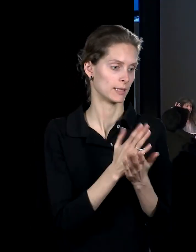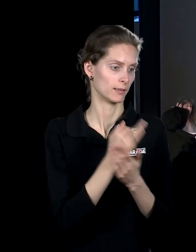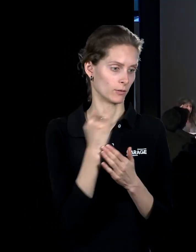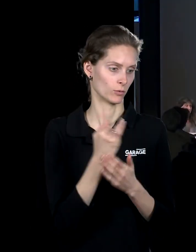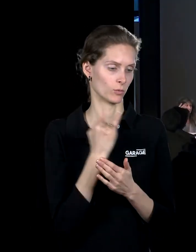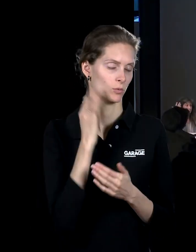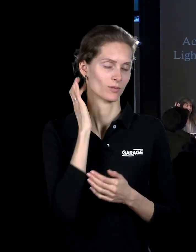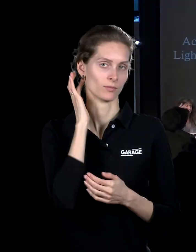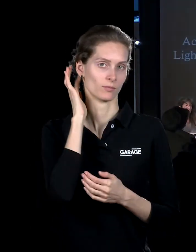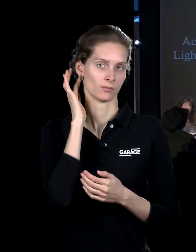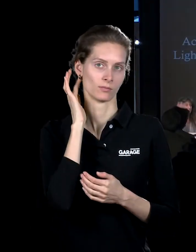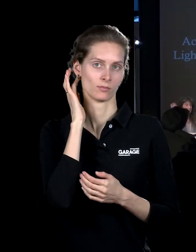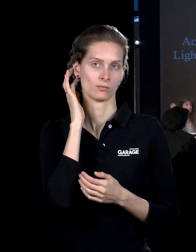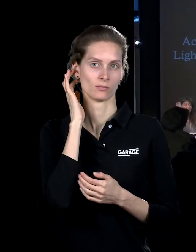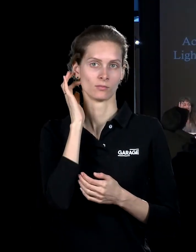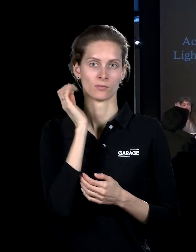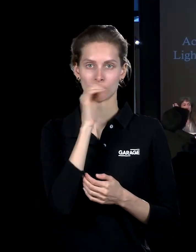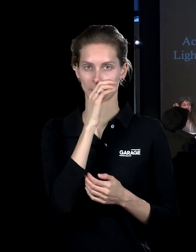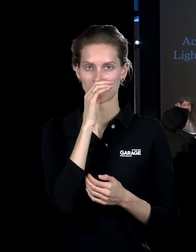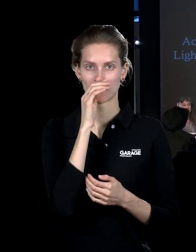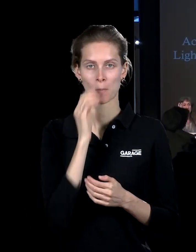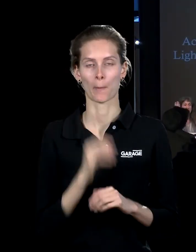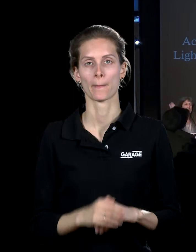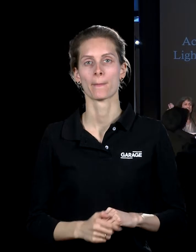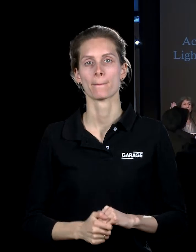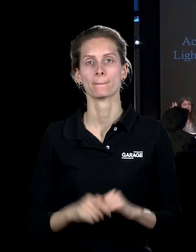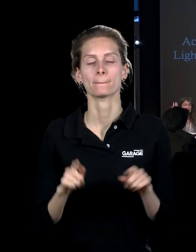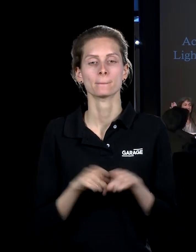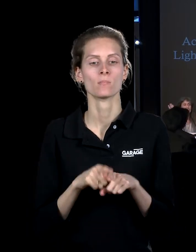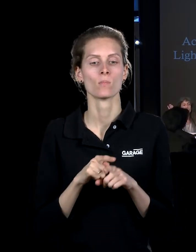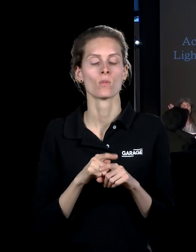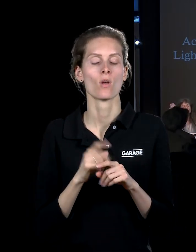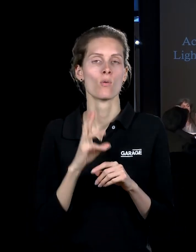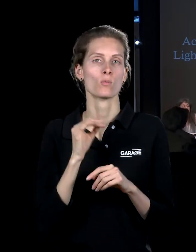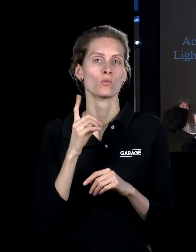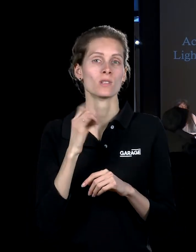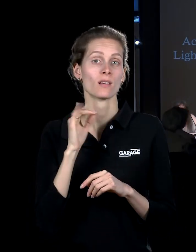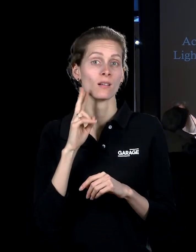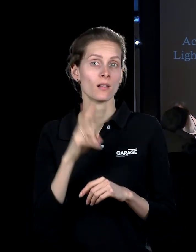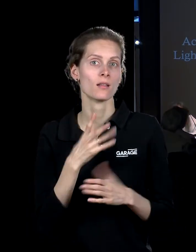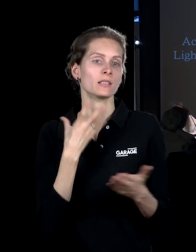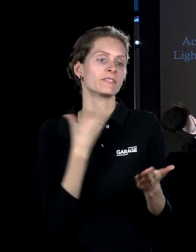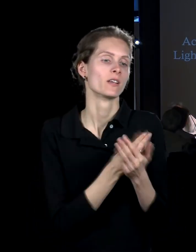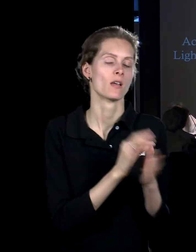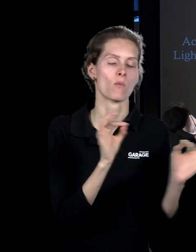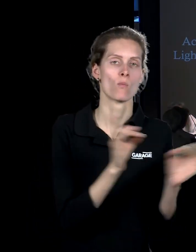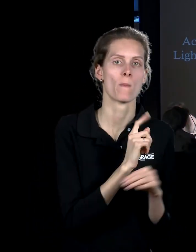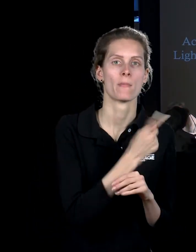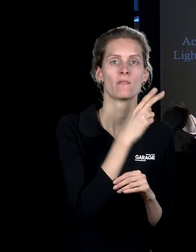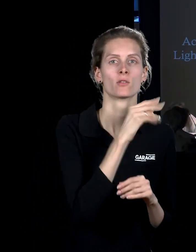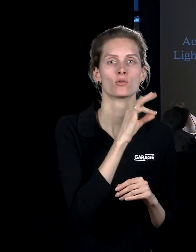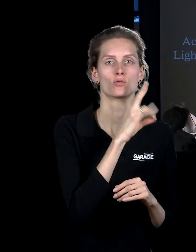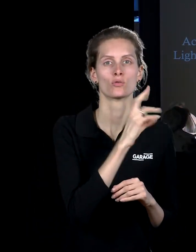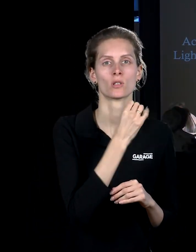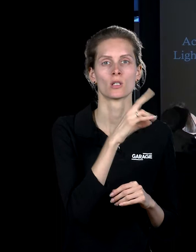– это вот такой непонятный. И это, поскольку это музыка, у каждой инсталляции своя музыка. Первая – это